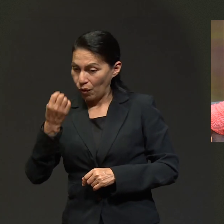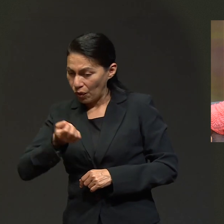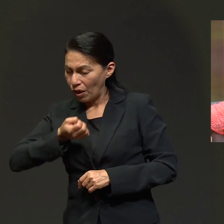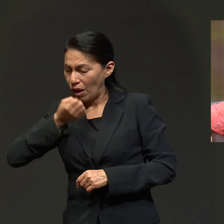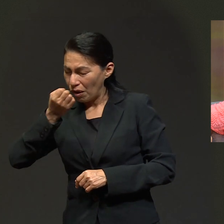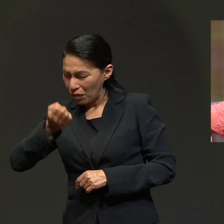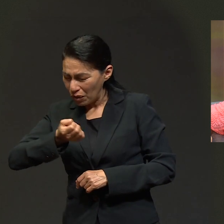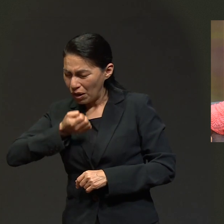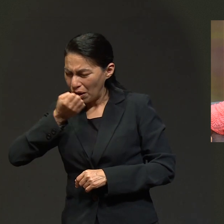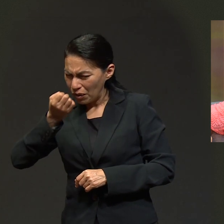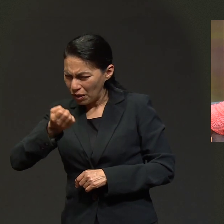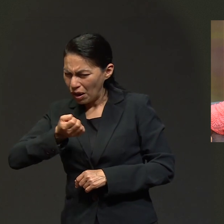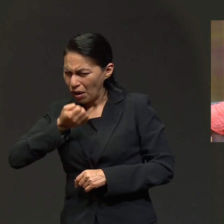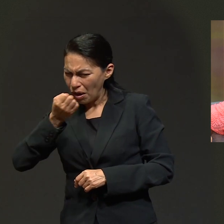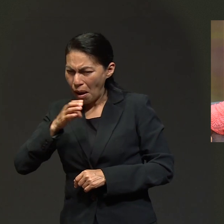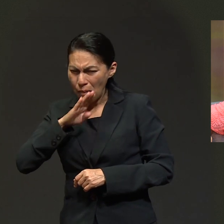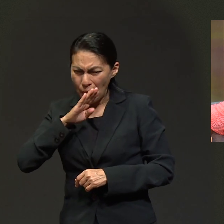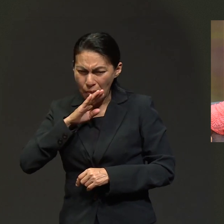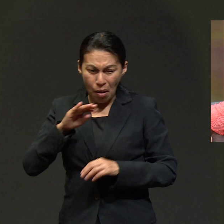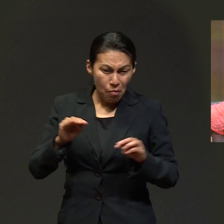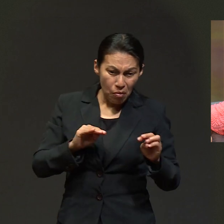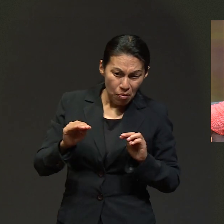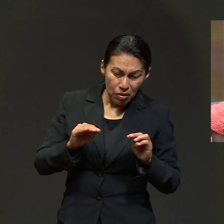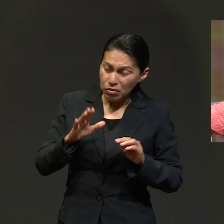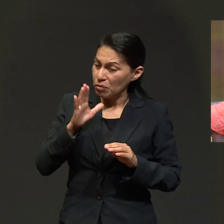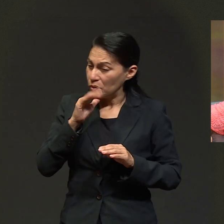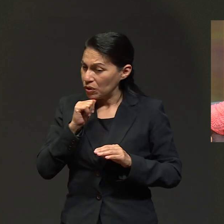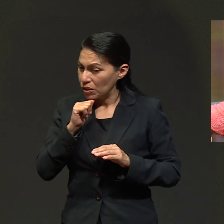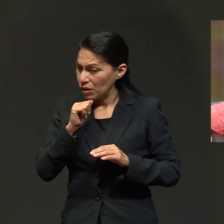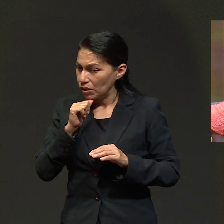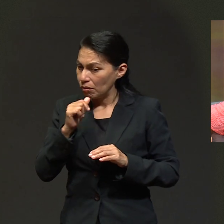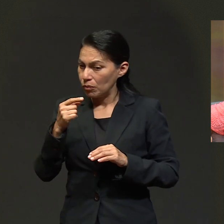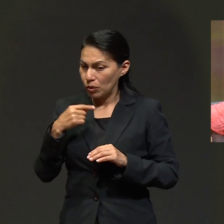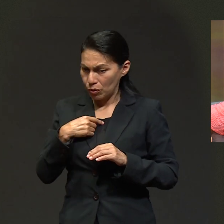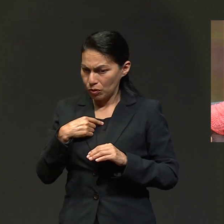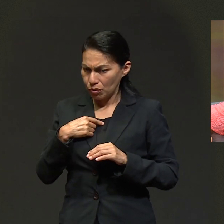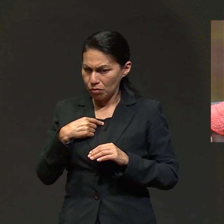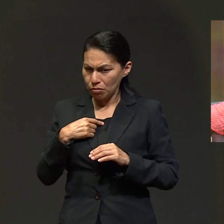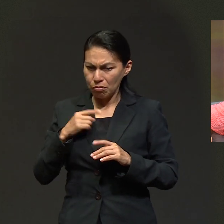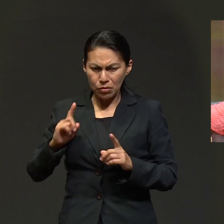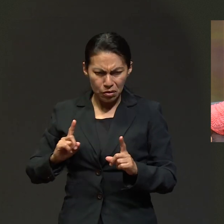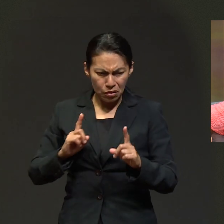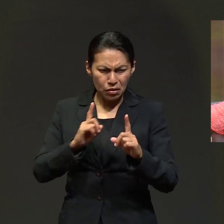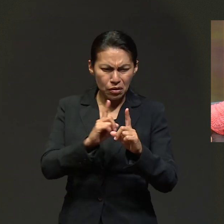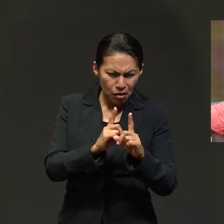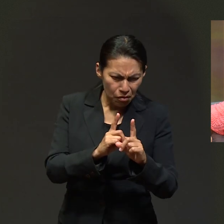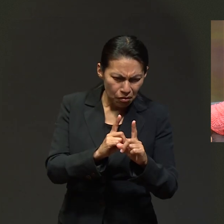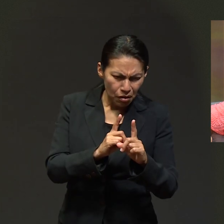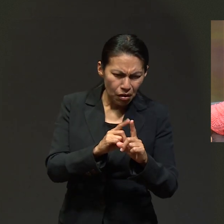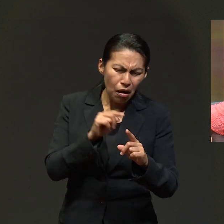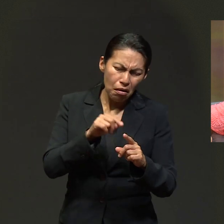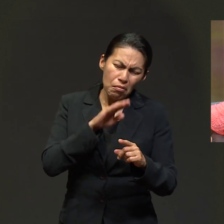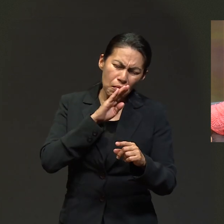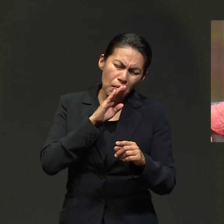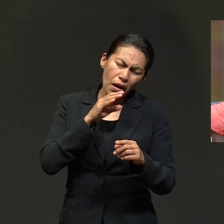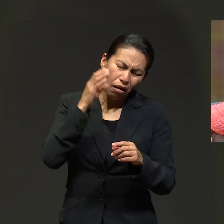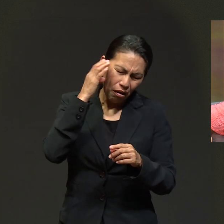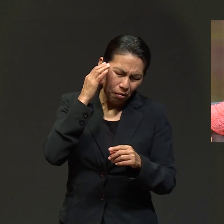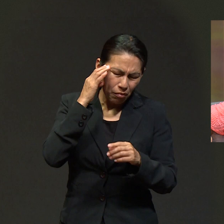Y luego yo me ponía a orar, siempre estaba orando con mi mamá, ella no podía moverse, pero yo iba ahí a su camilla.